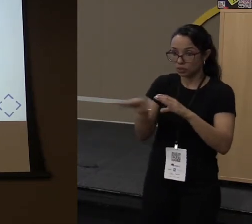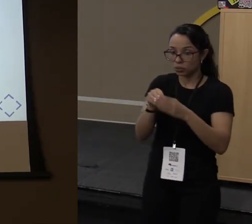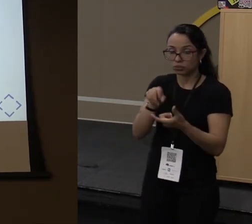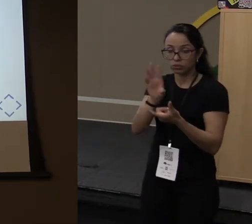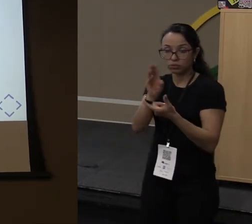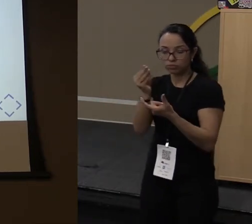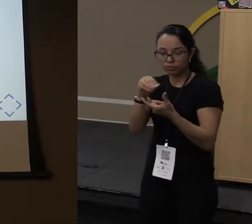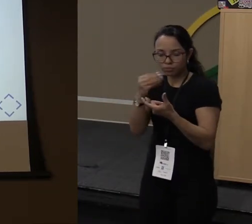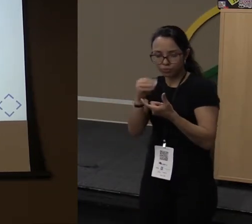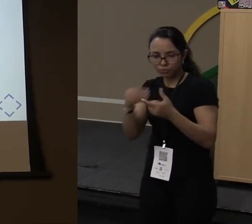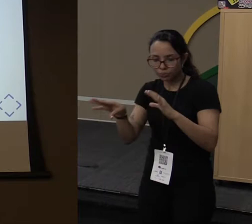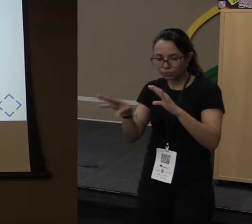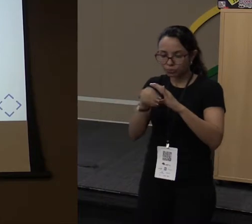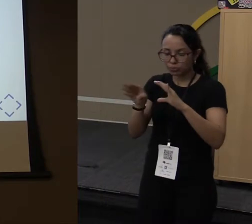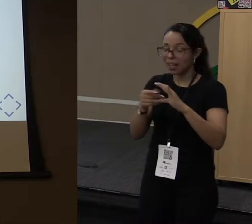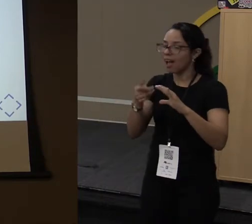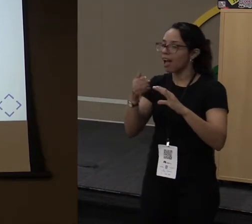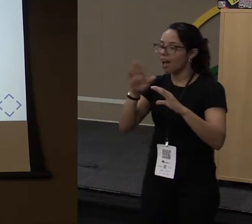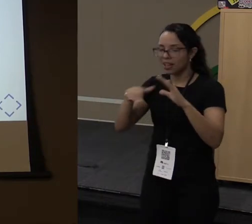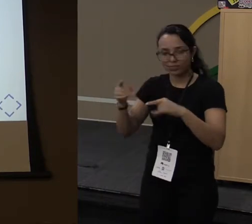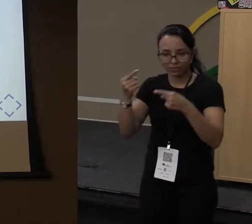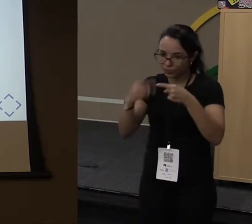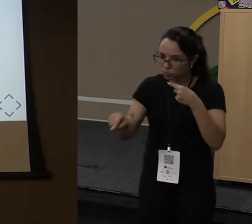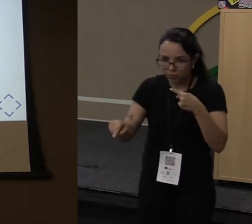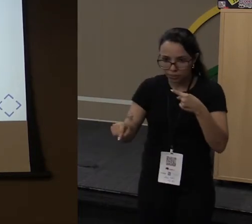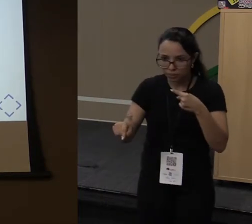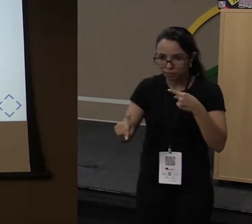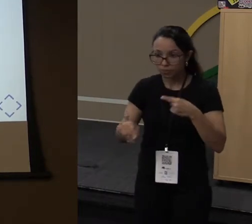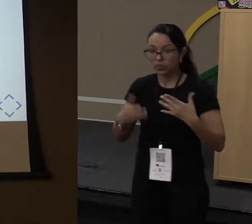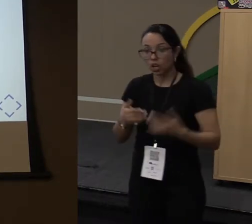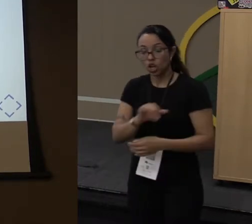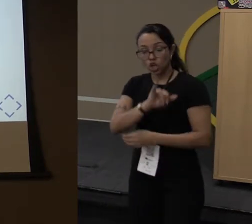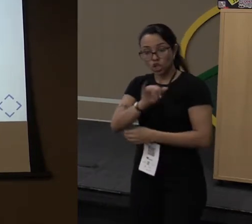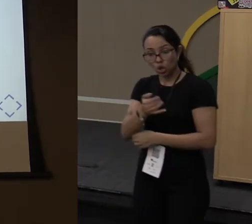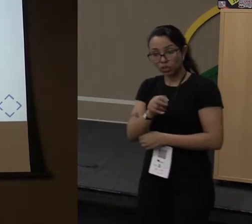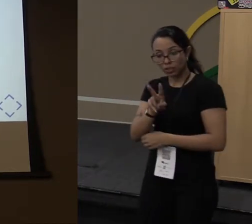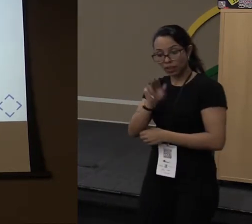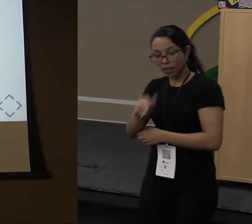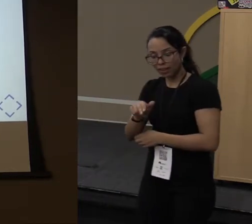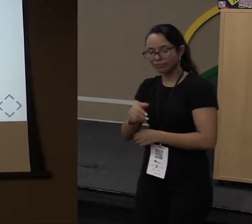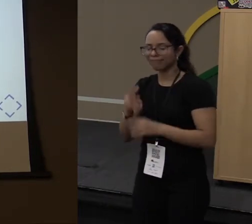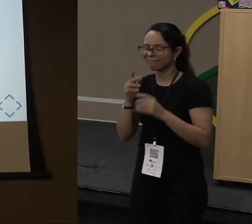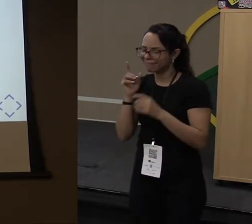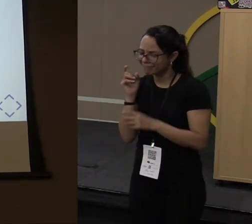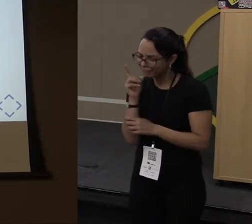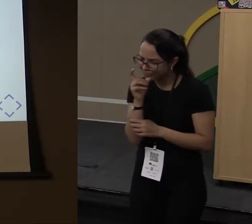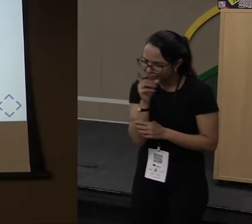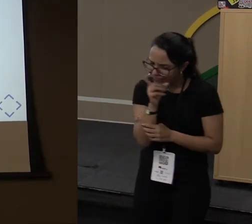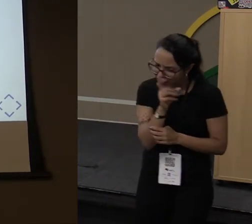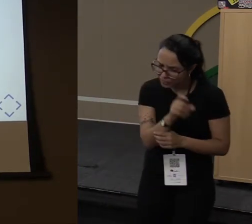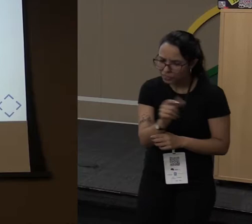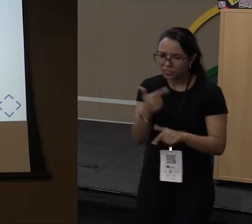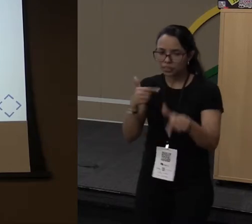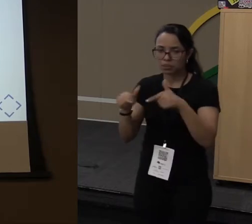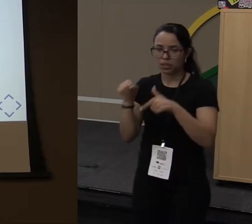Então, ela é uma constante. E a JVM tem dificuldade de trabalhar com concorrência em cima disso.